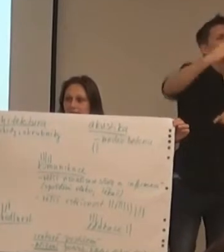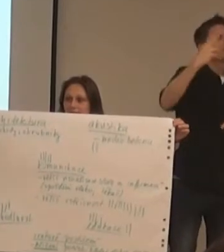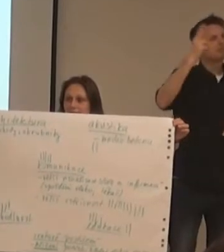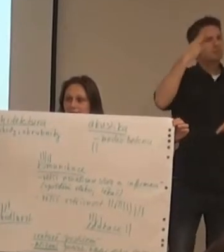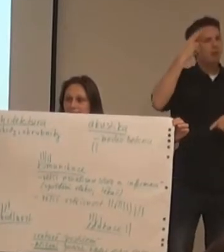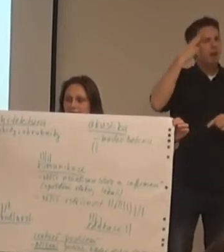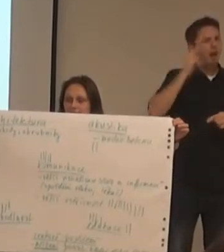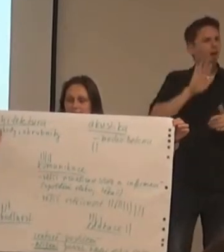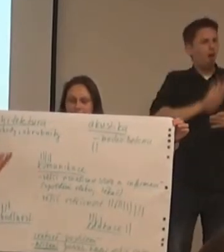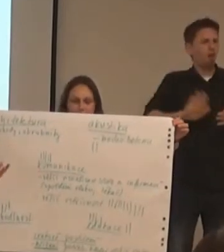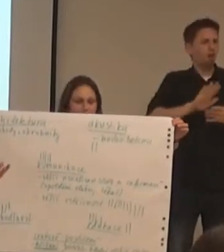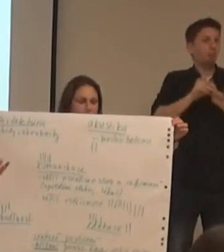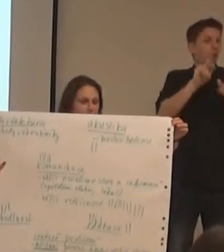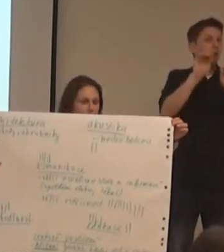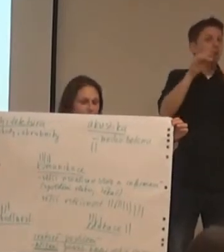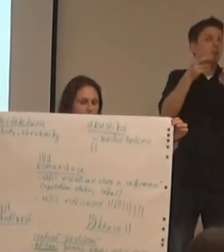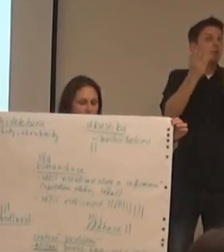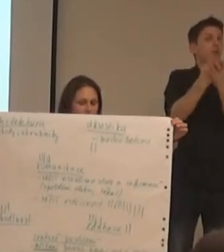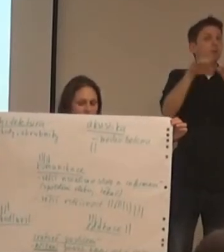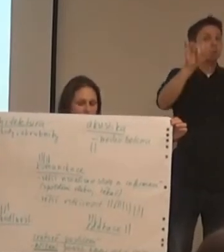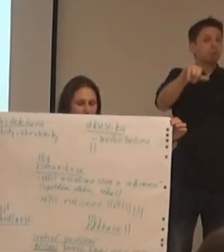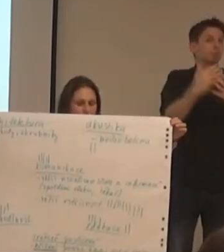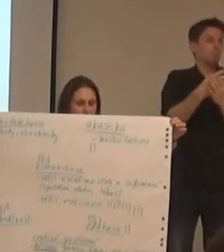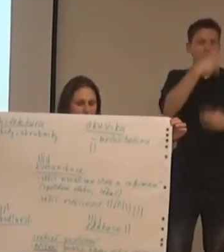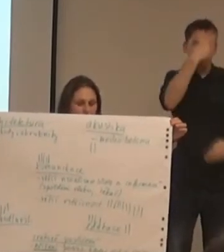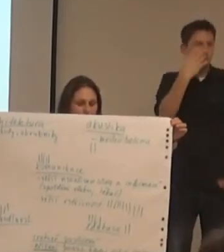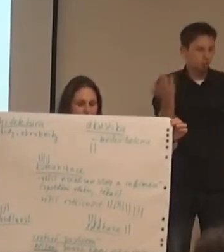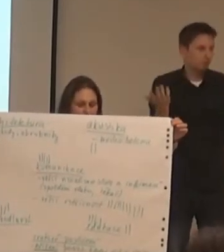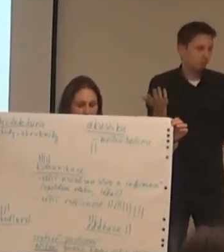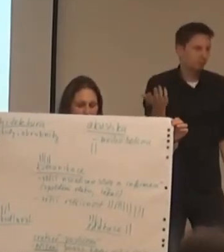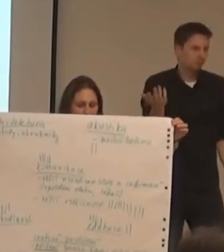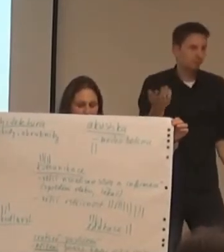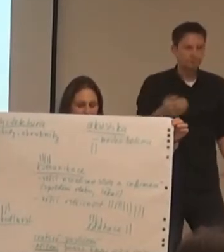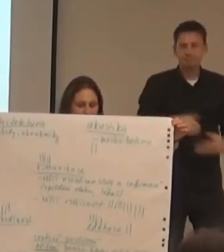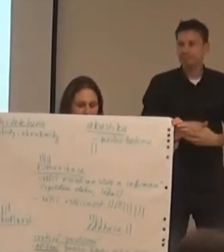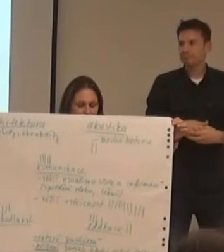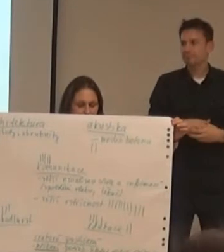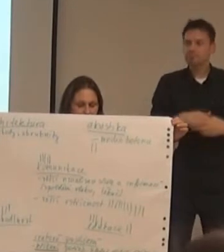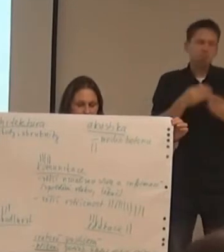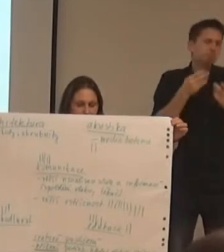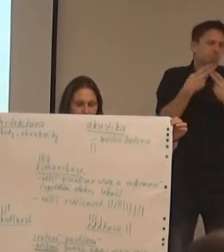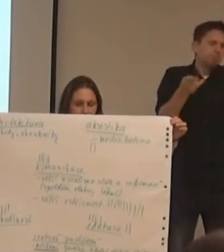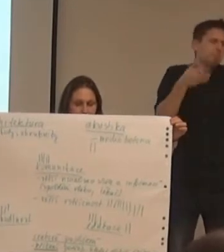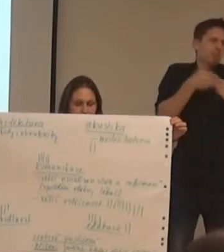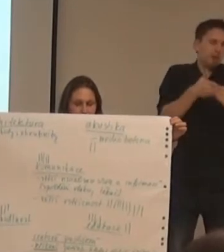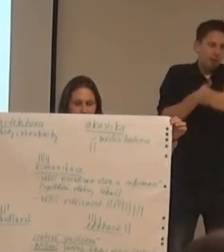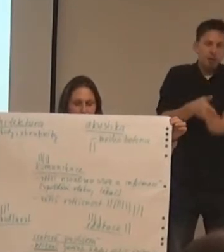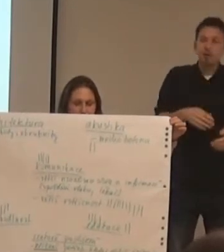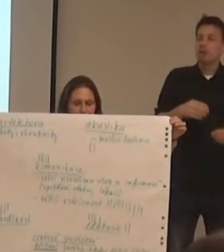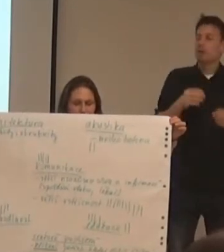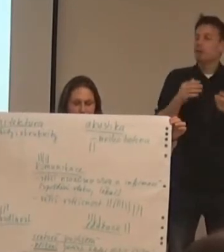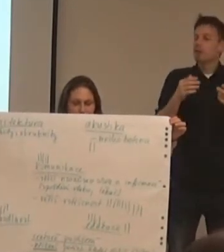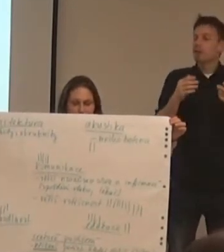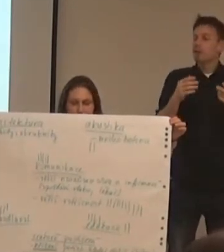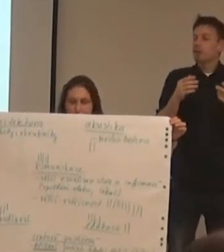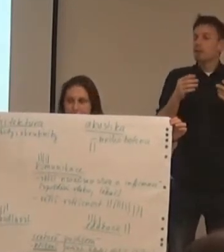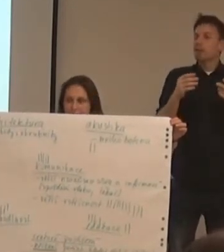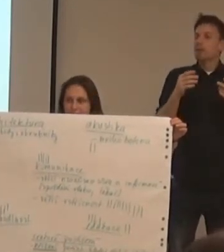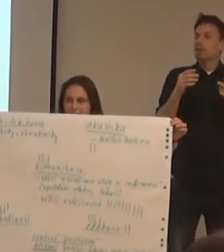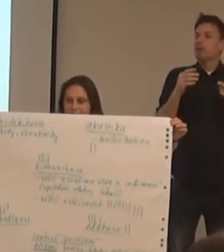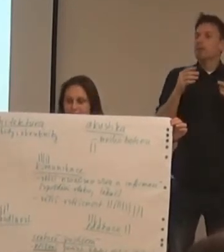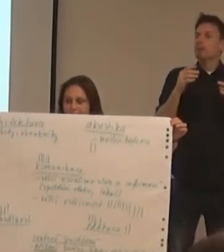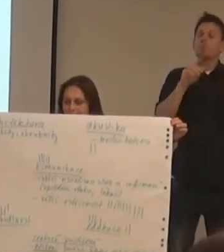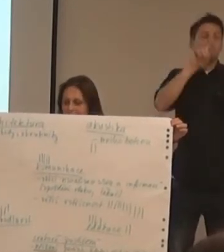větší než je třeba obliklé, a tím dochází k mnoha nedorozuměníma, tedy bariéra. Současně